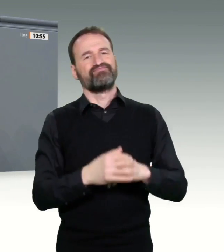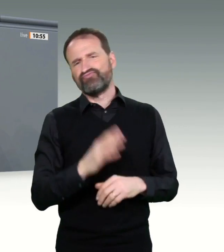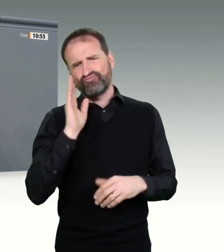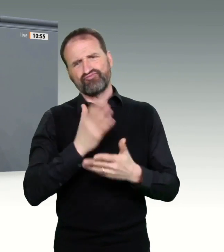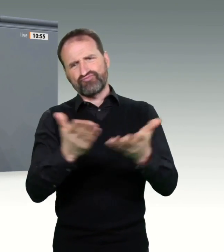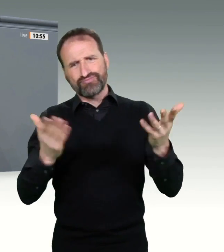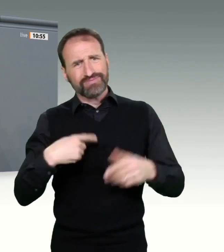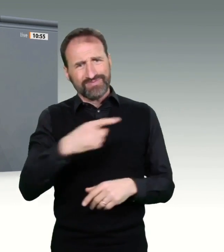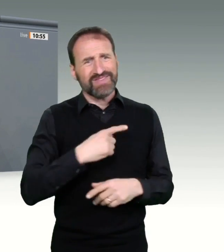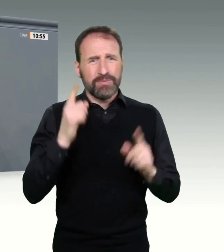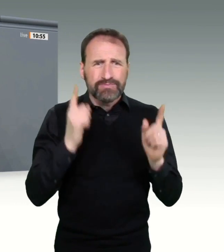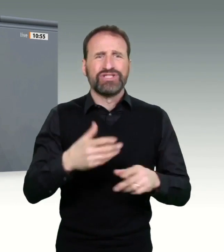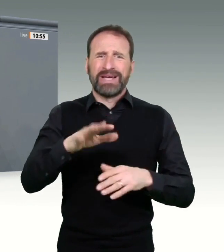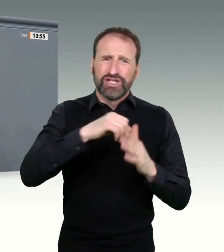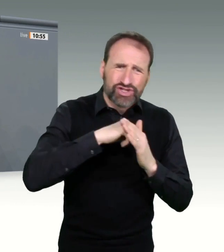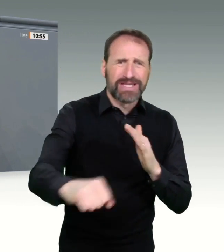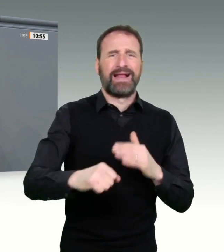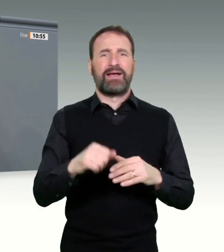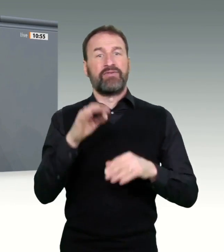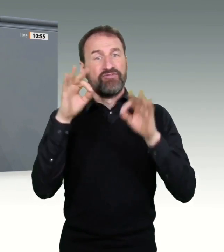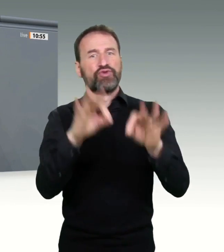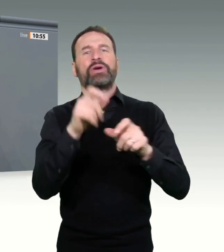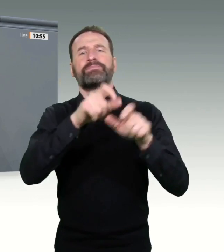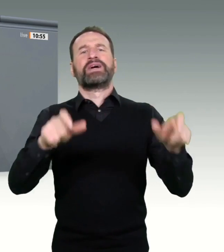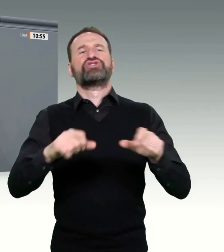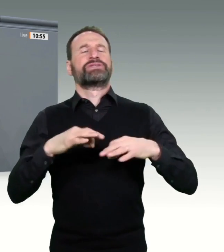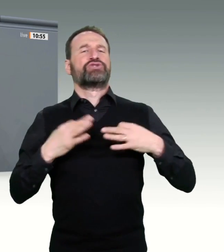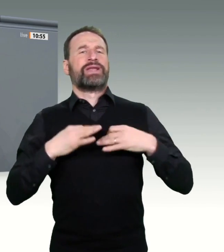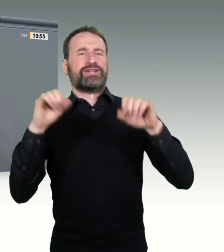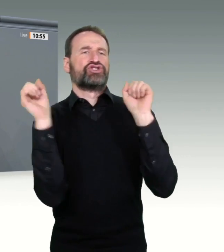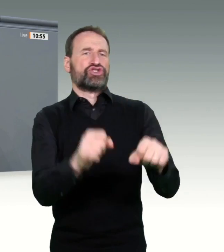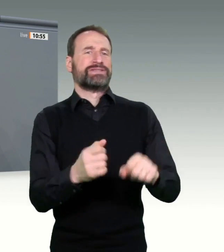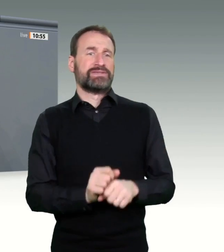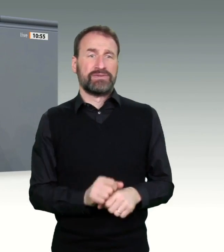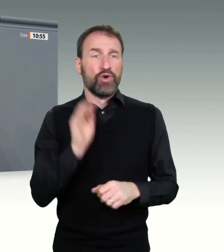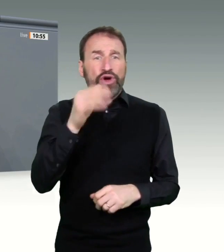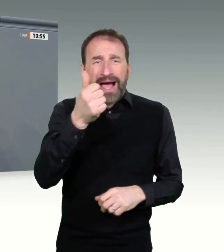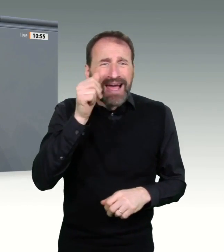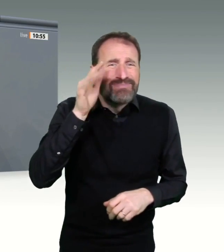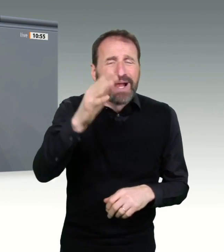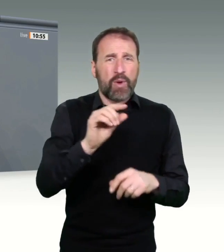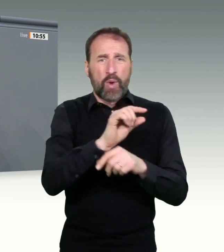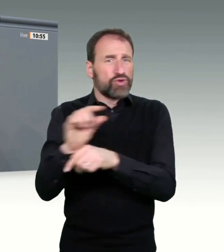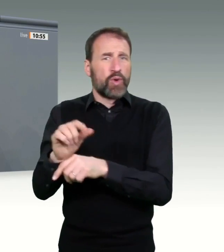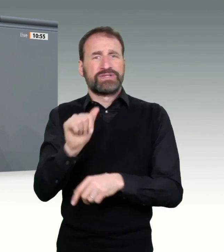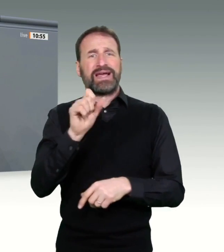Vor- und Nachteile? Ich rede jetzt nicht von den Internetseiten der BZGA, sondern ich rede da, wo die Leute tatsächlich an die Informationen